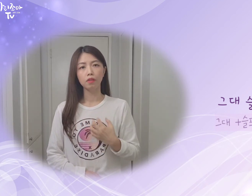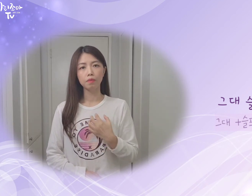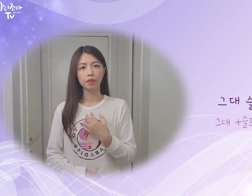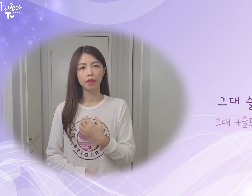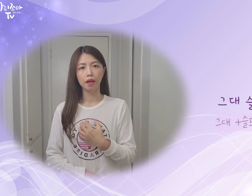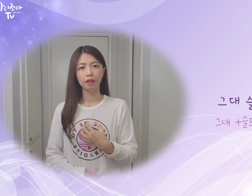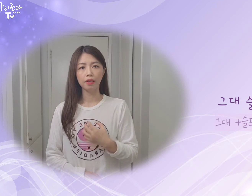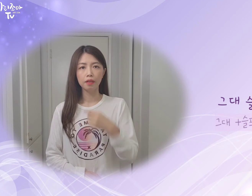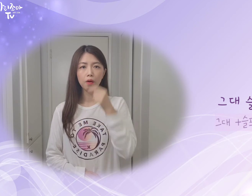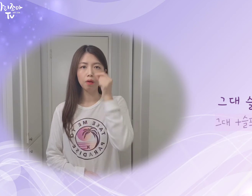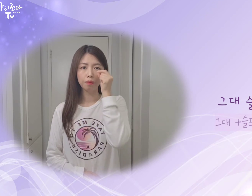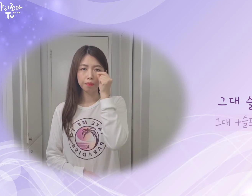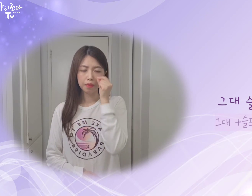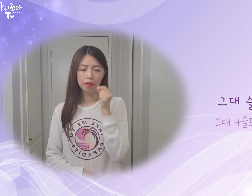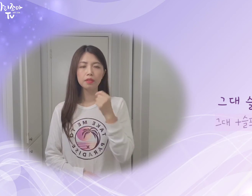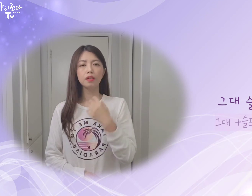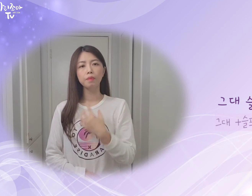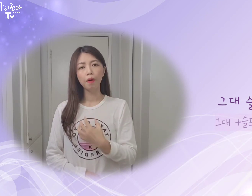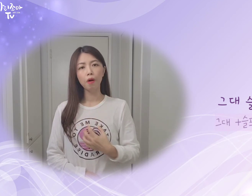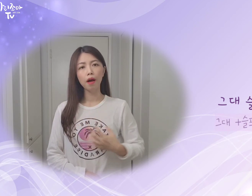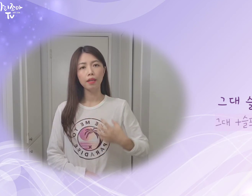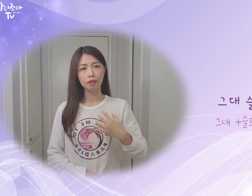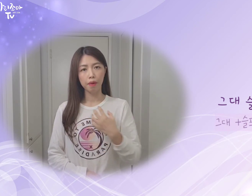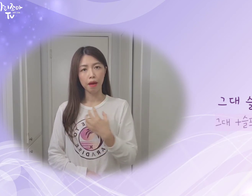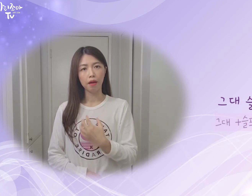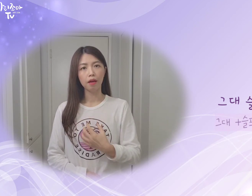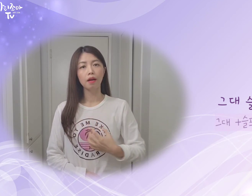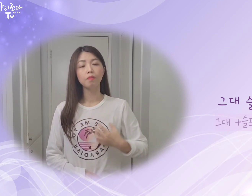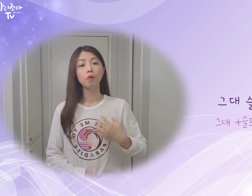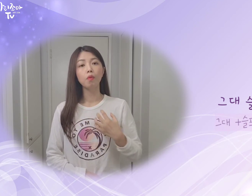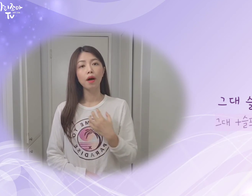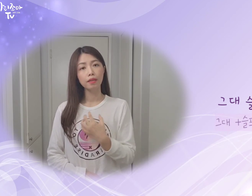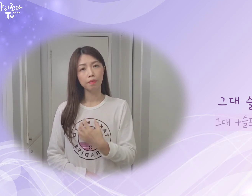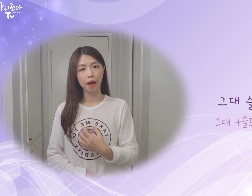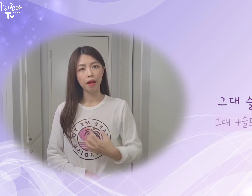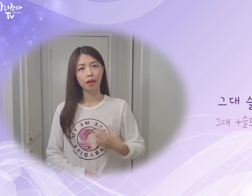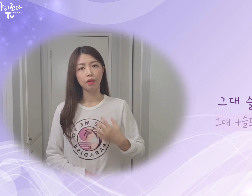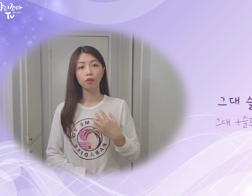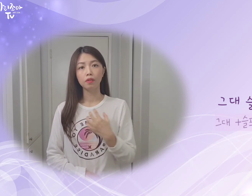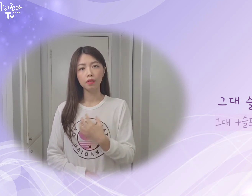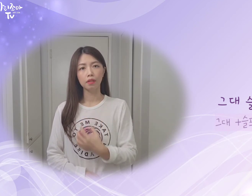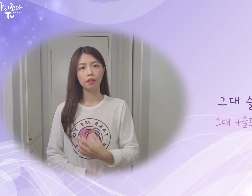뜻입니다. 그래서 슬퍼하지마. 뭐뭐하지마. 이런 뜻은